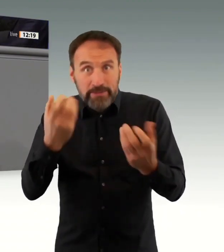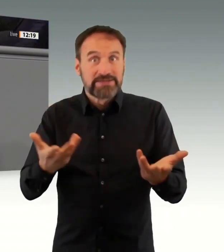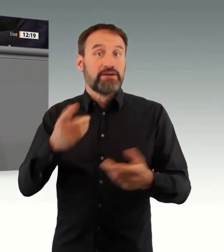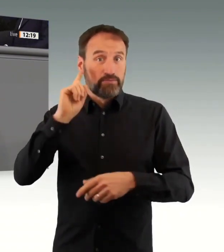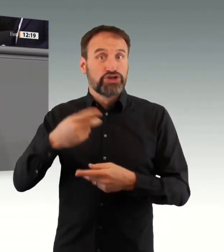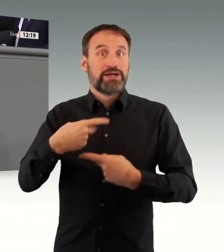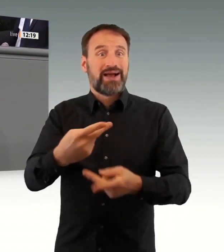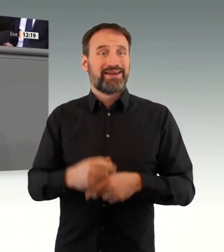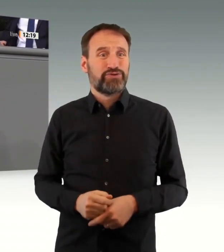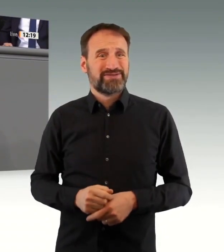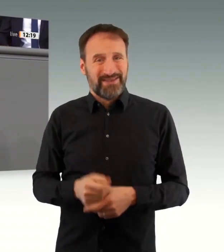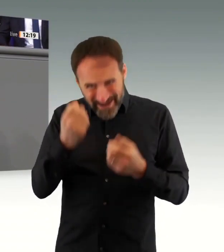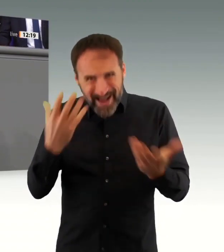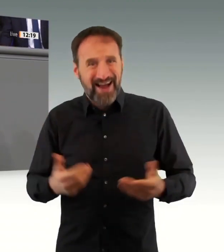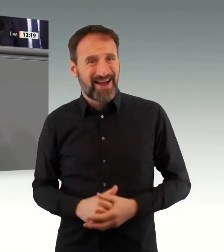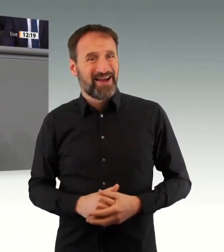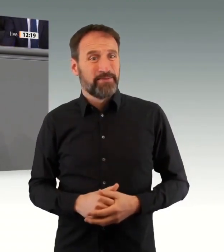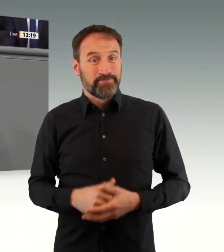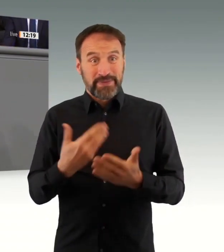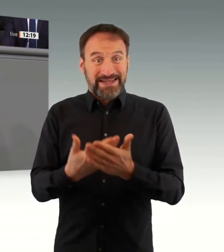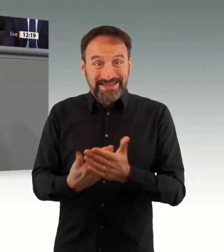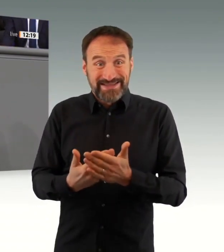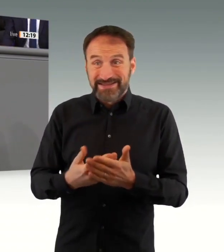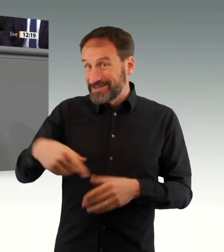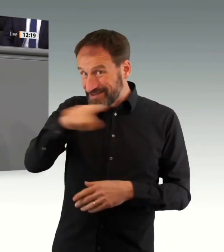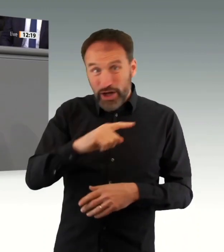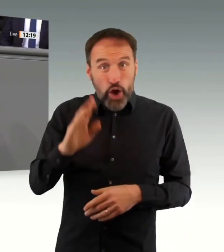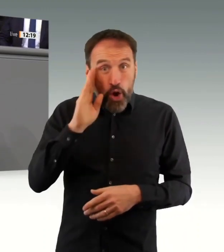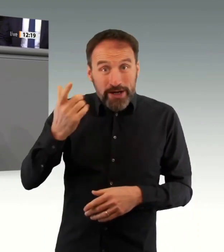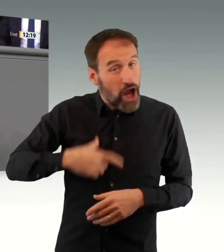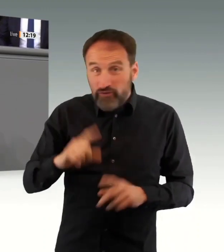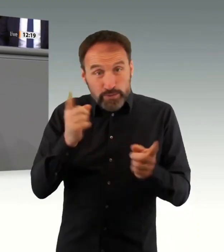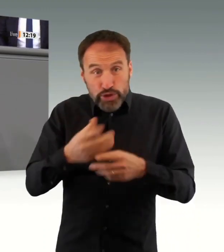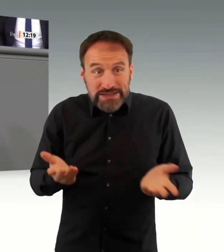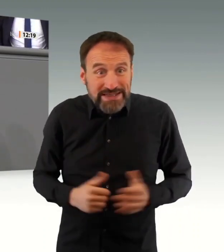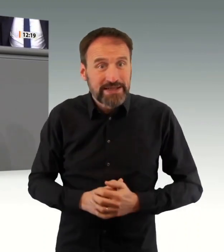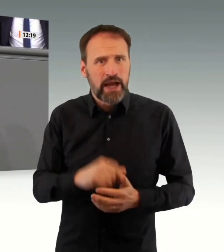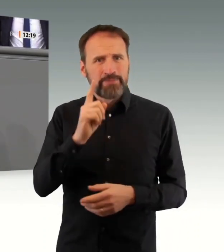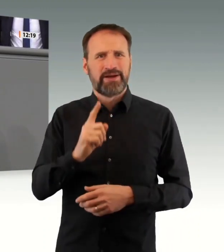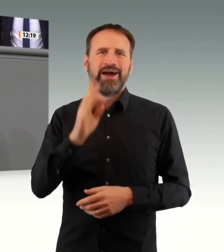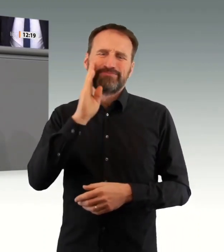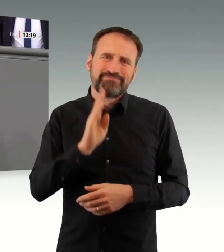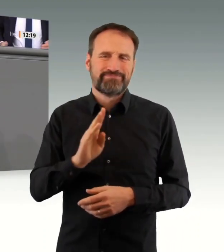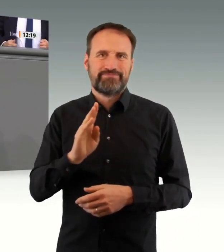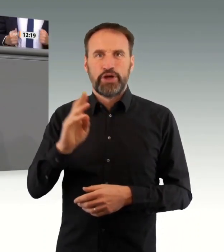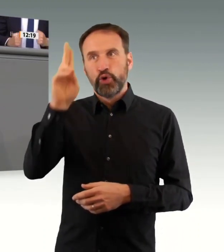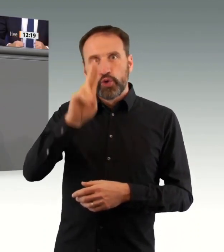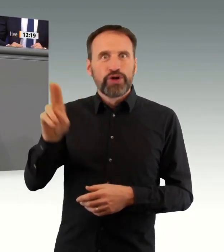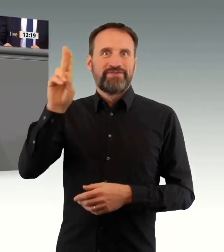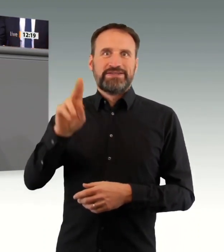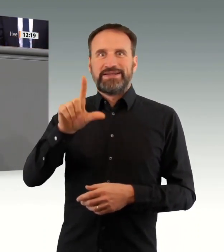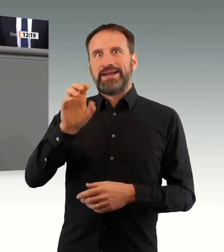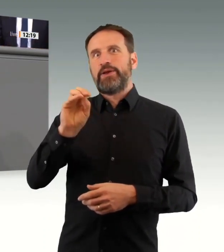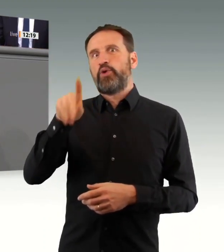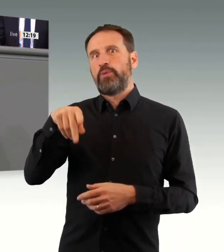Das ist jedenfalls mehr etwas, was mit Ideologie zu tun hat, als mit einer stringenten und klaren Pandemiebekämpfung